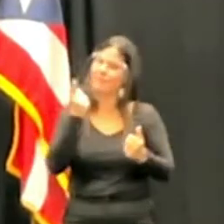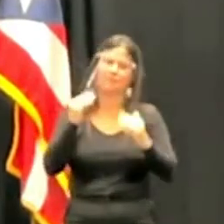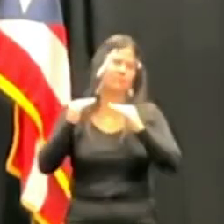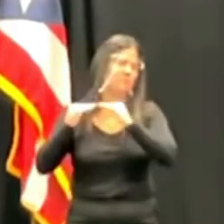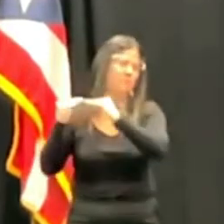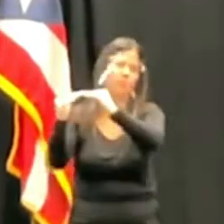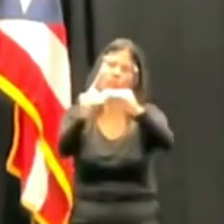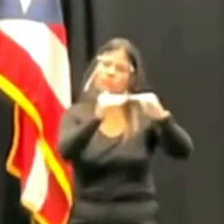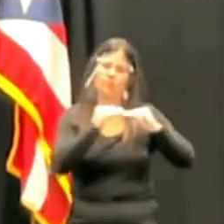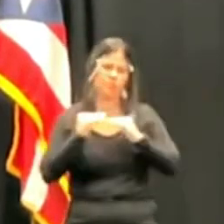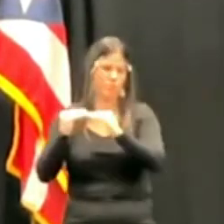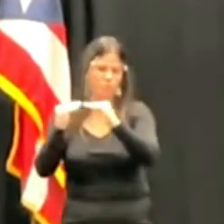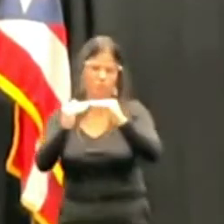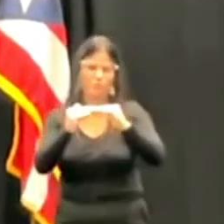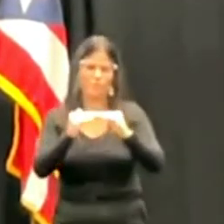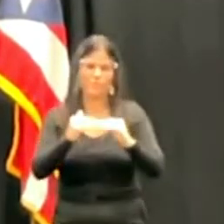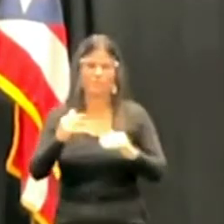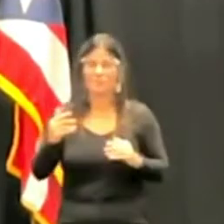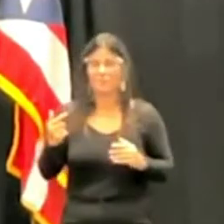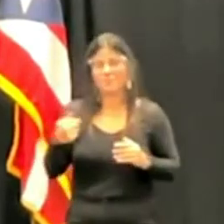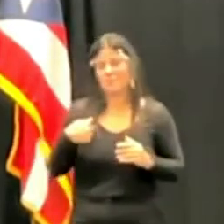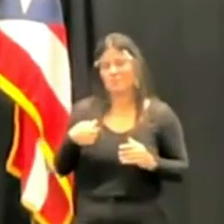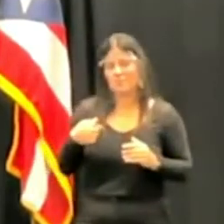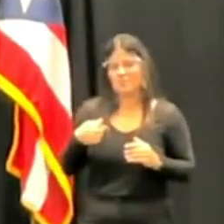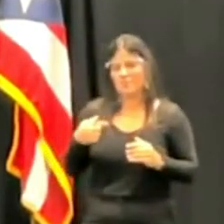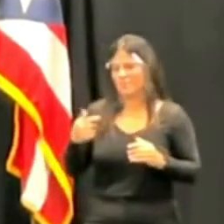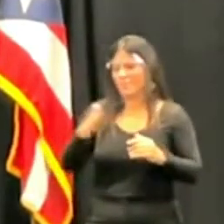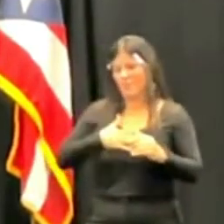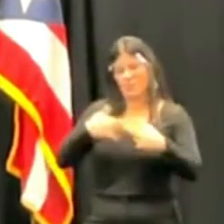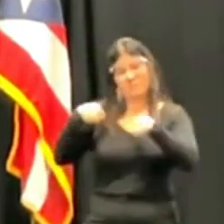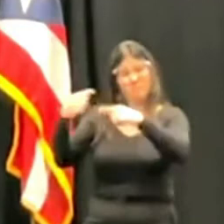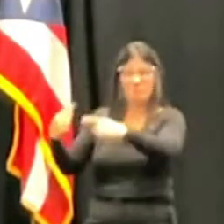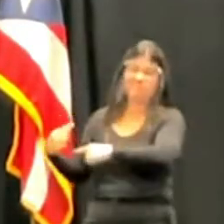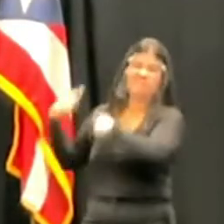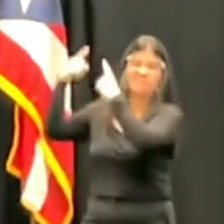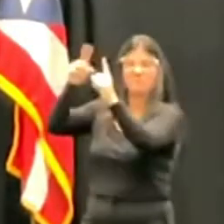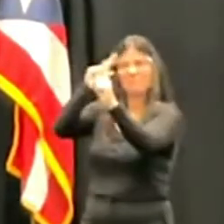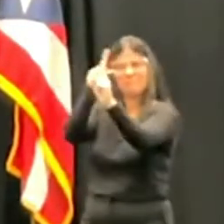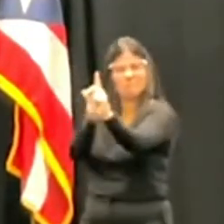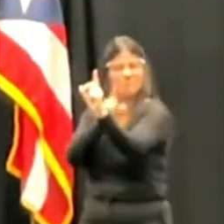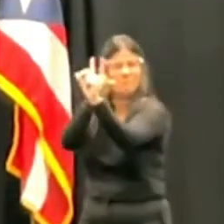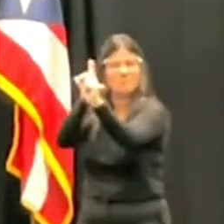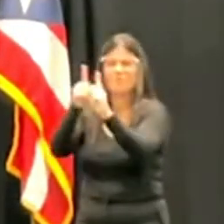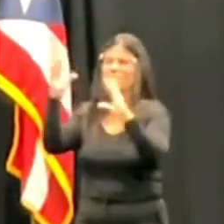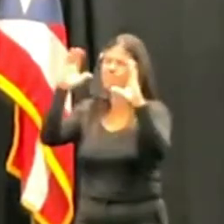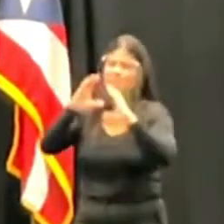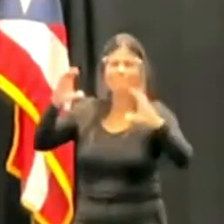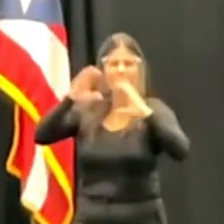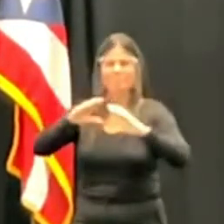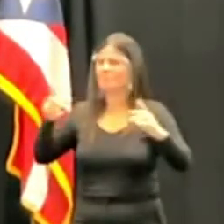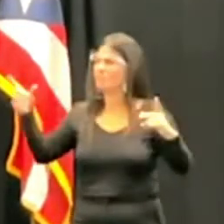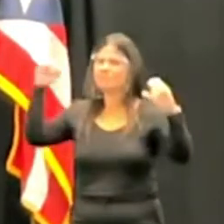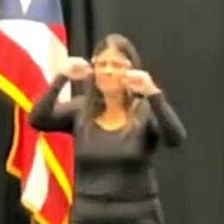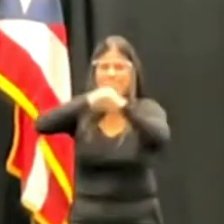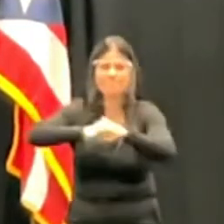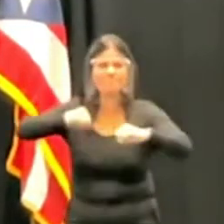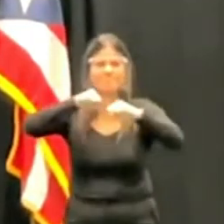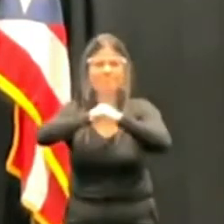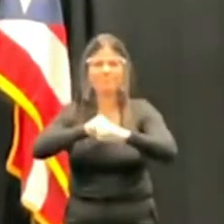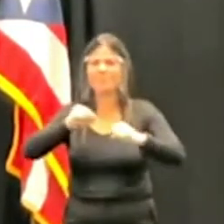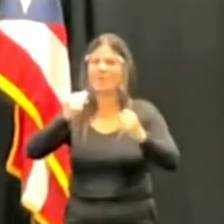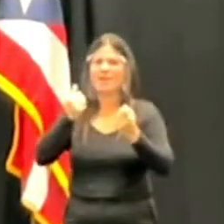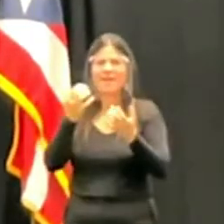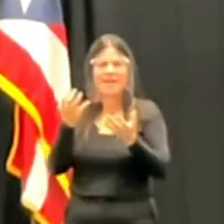Ese ha sido siempre mi norte. Yo siempre busco y lucho porque los casos no se han desestimado,